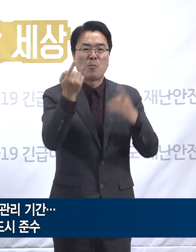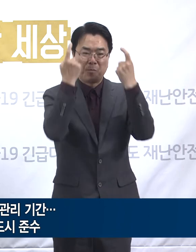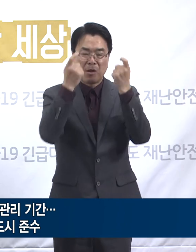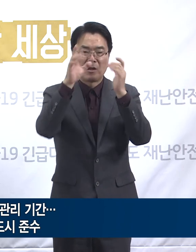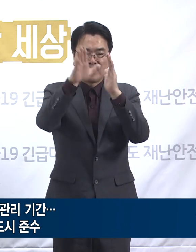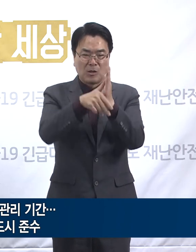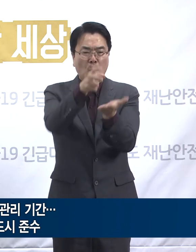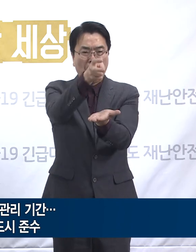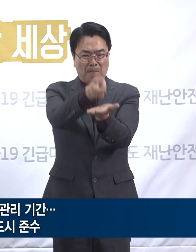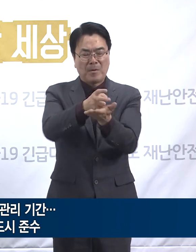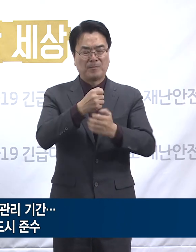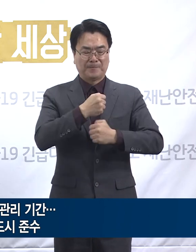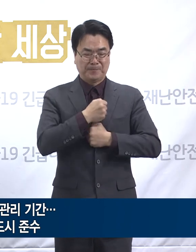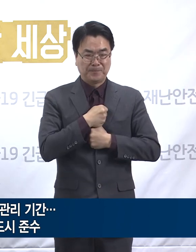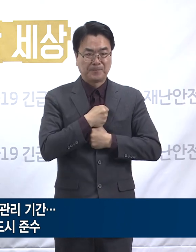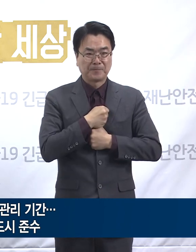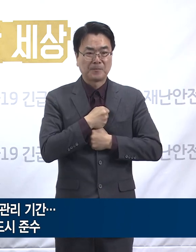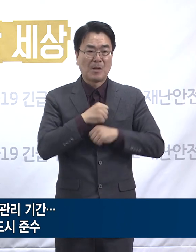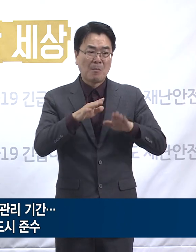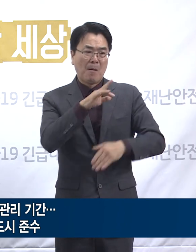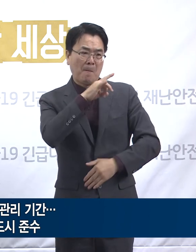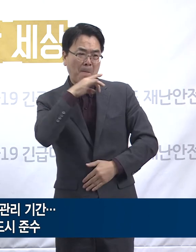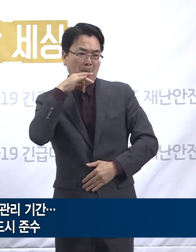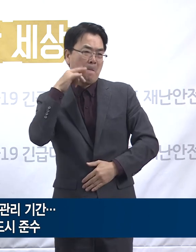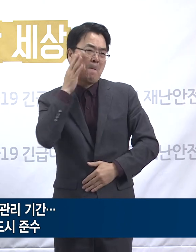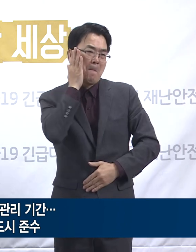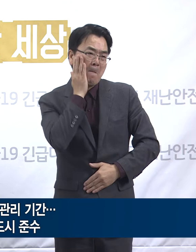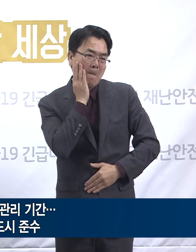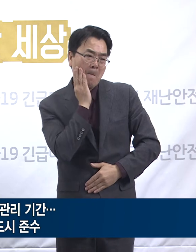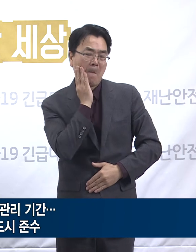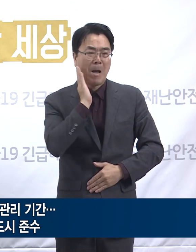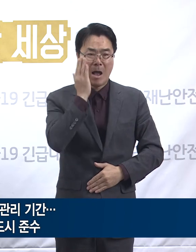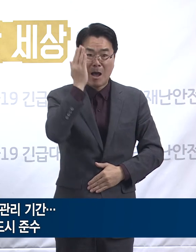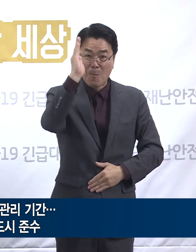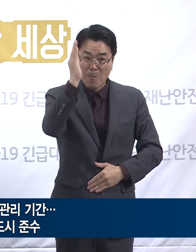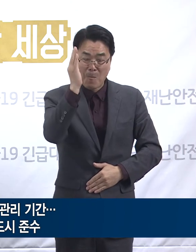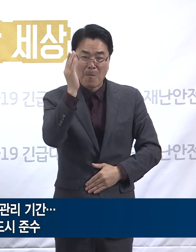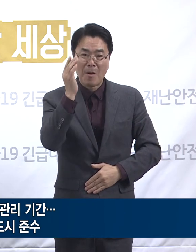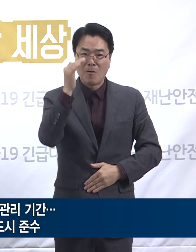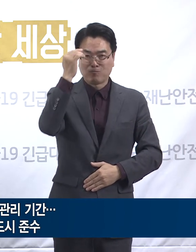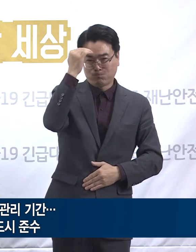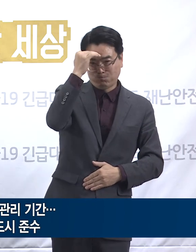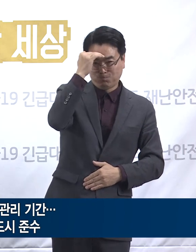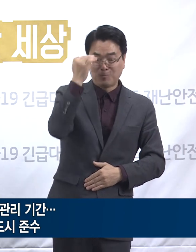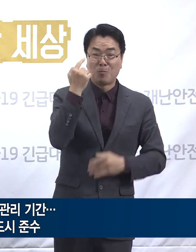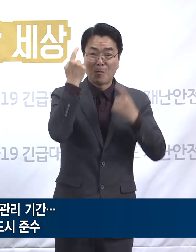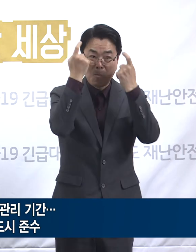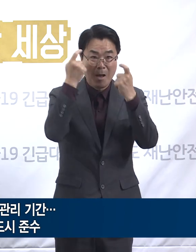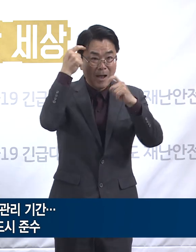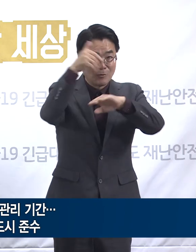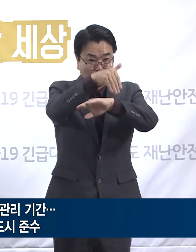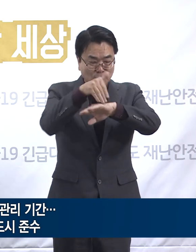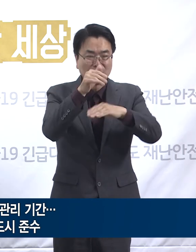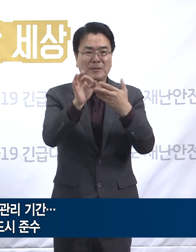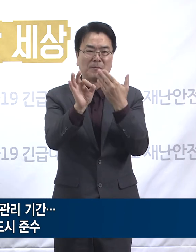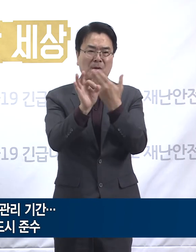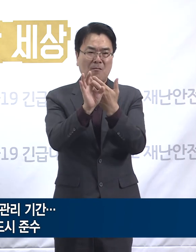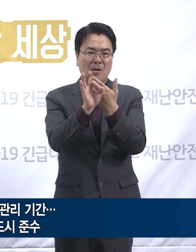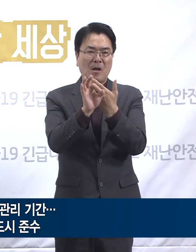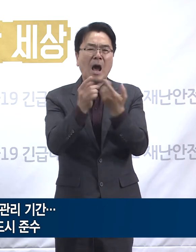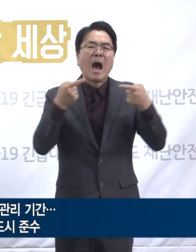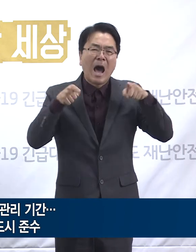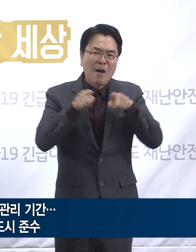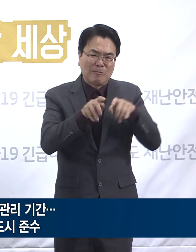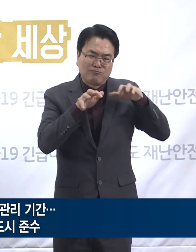혹시 이번 단풍철 산행을 다녀오실 계획이 있을 경우에는 산악회나 야외회 등을 통한 단차 산행은 자제해 주시고